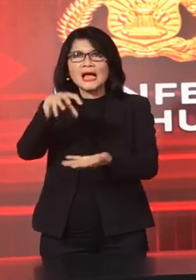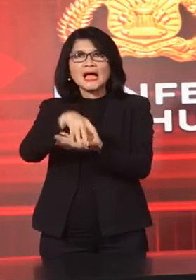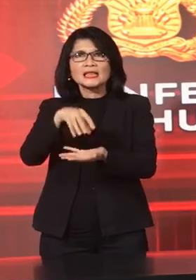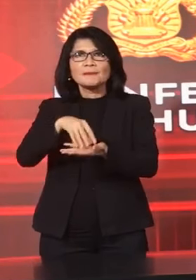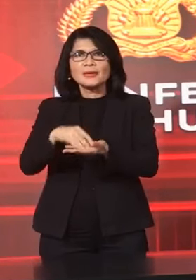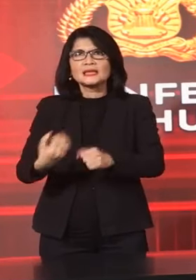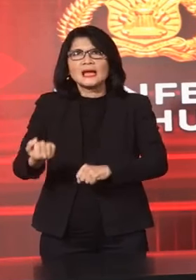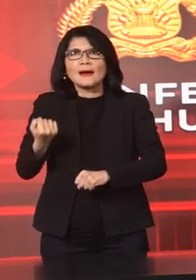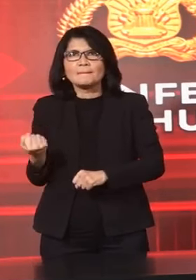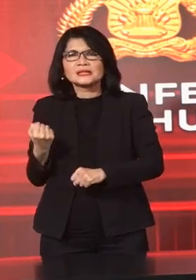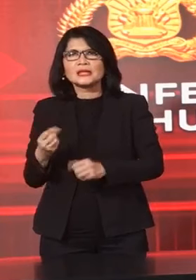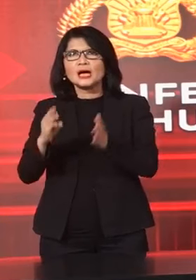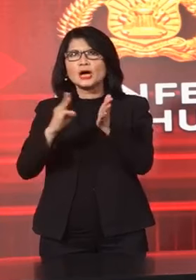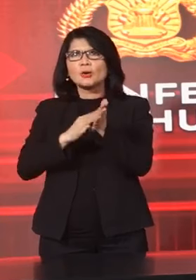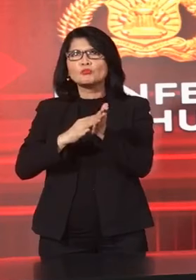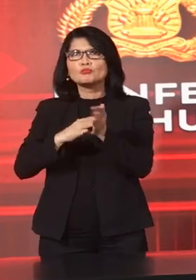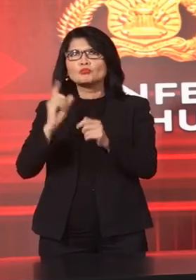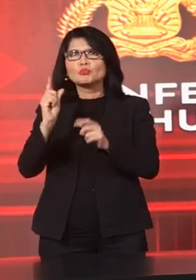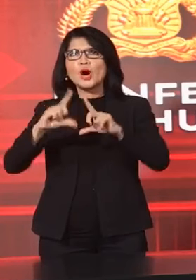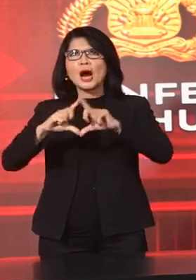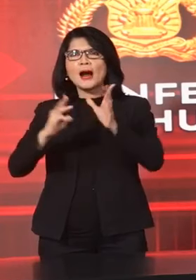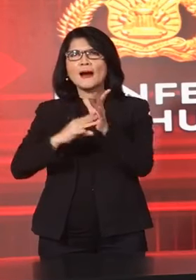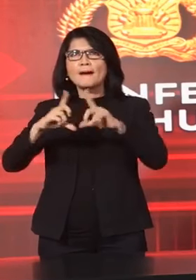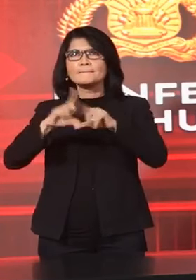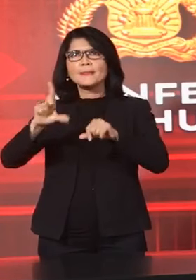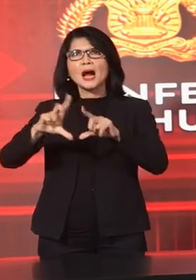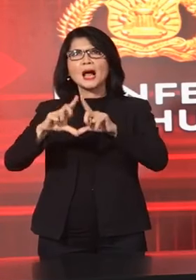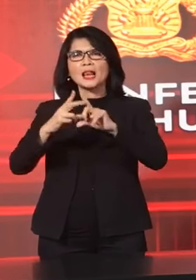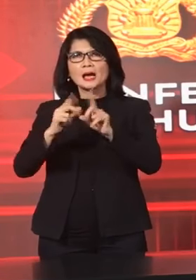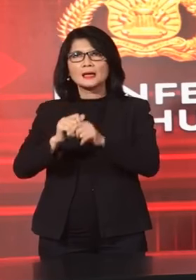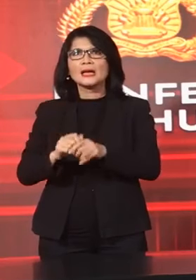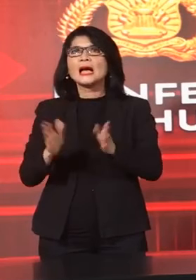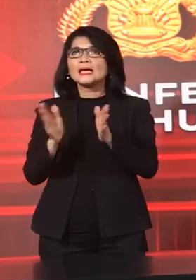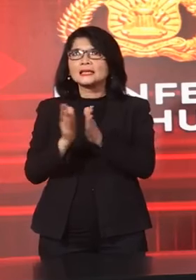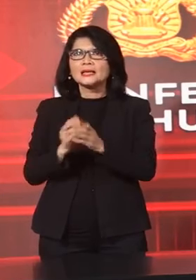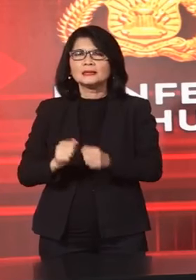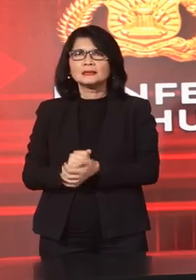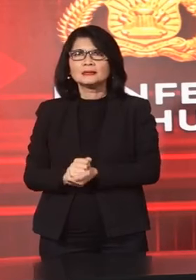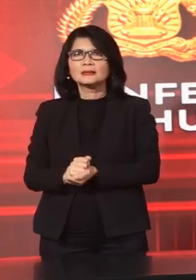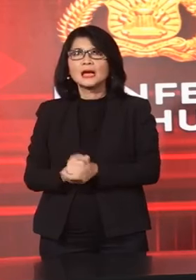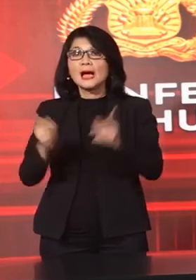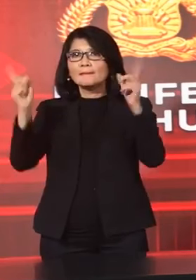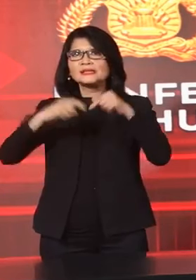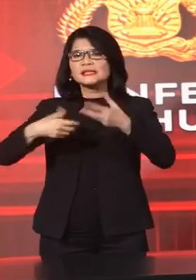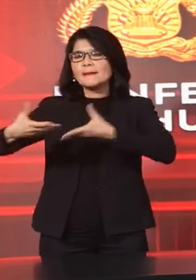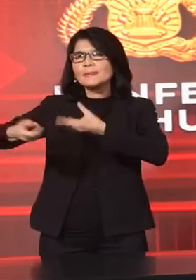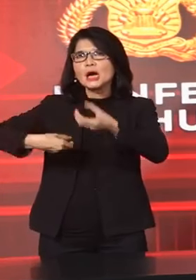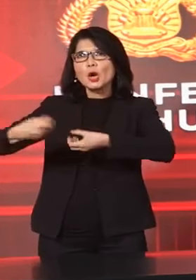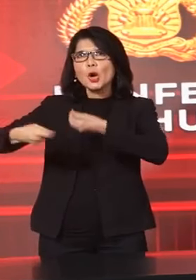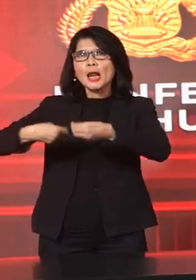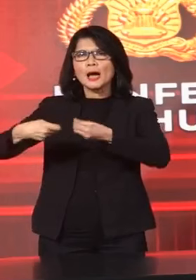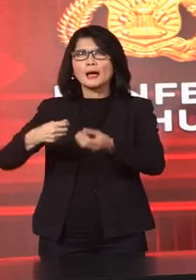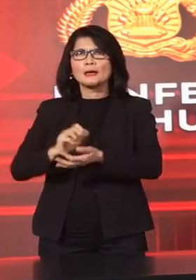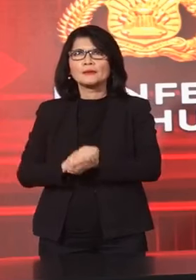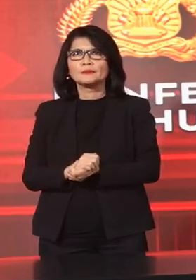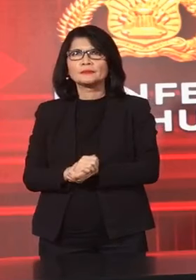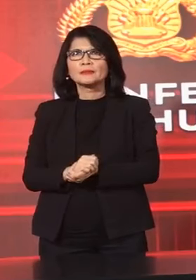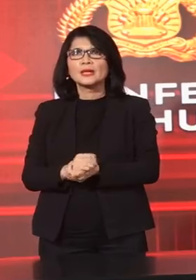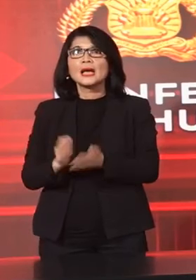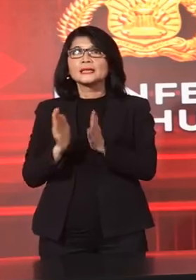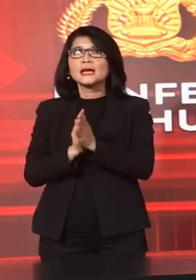Pasar Muamalah Sekaligus Sebagai Pengelola Dan